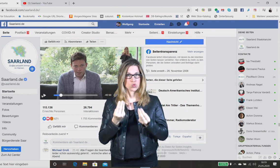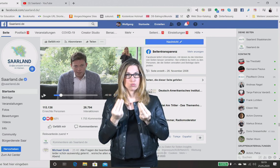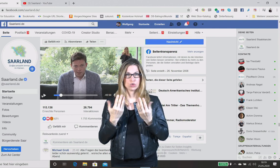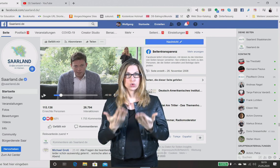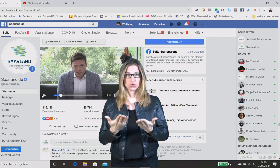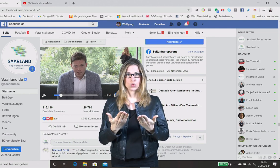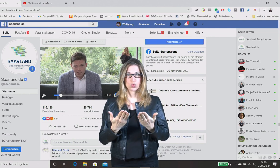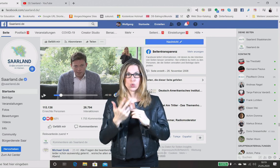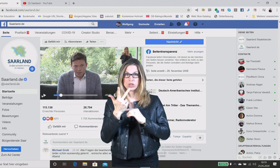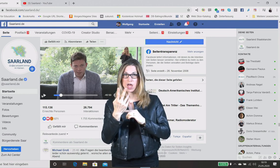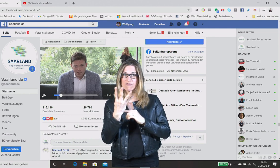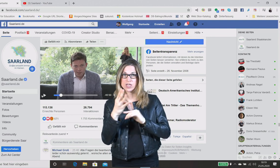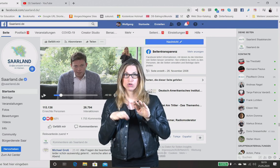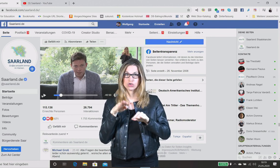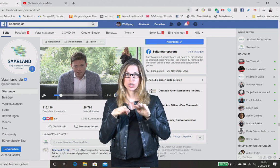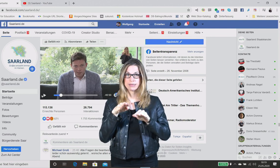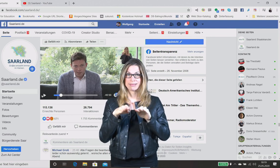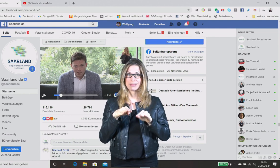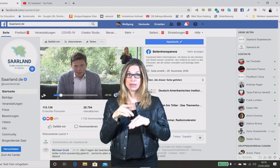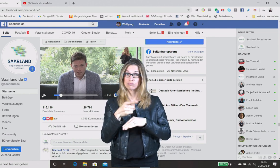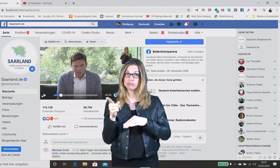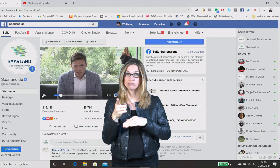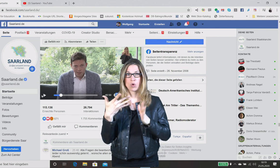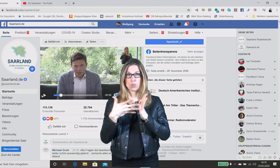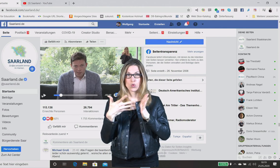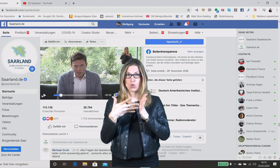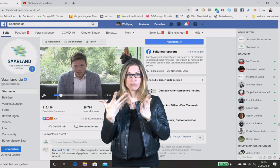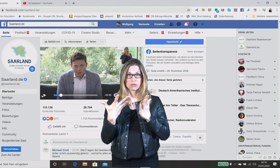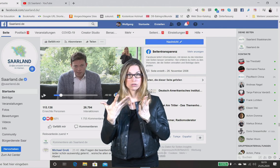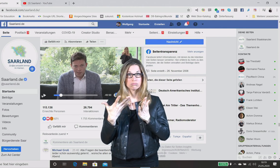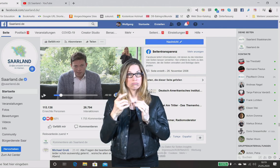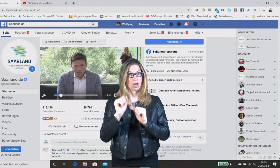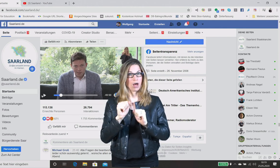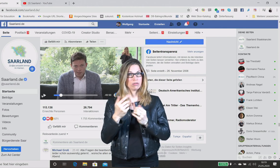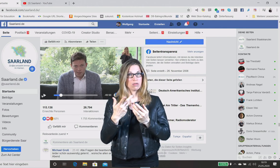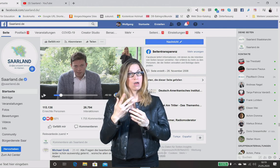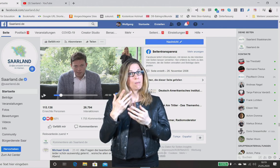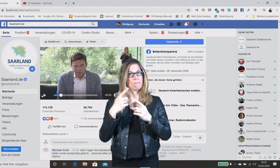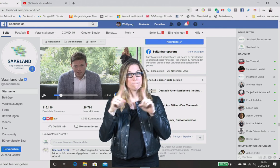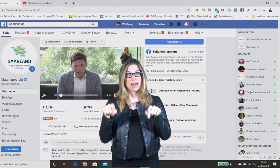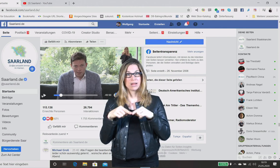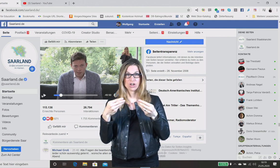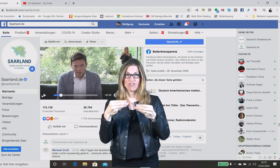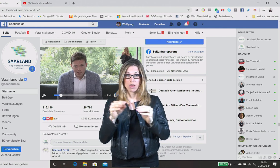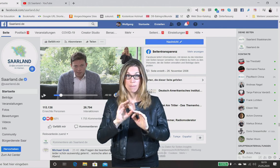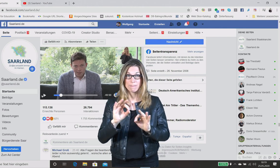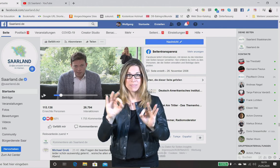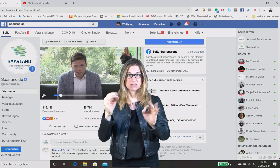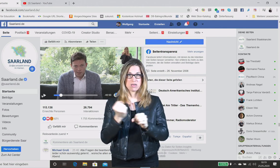kleinen Schritten können Sie überprüfen, wie ist Ihre Bildqualität, wie ist Ihre Ansicht und wie intensiv können